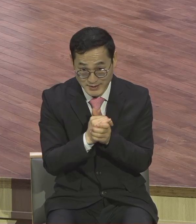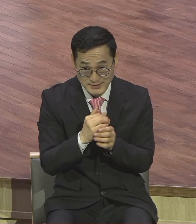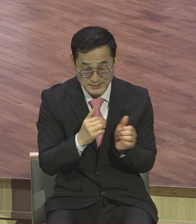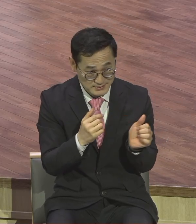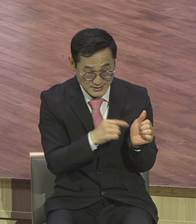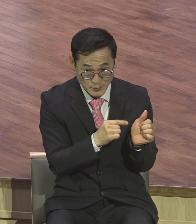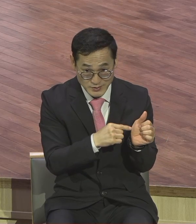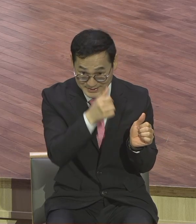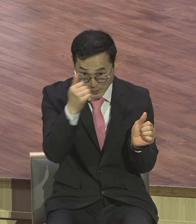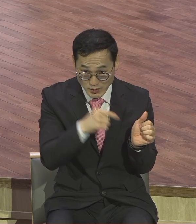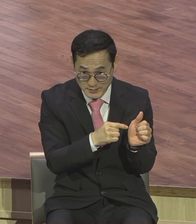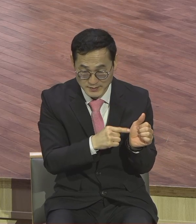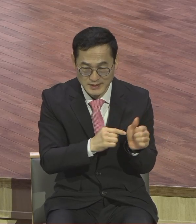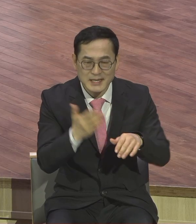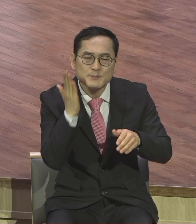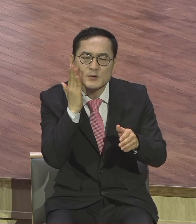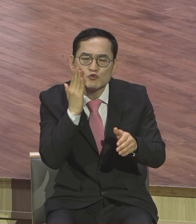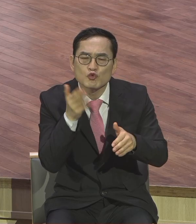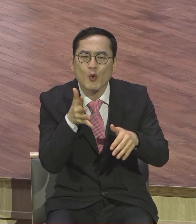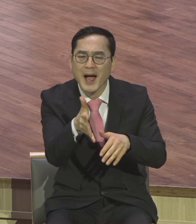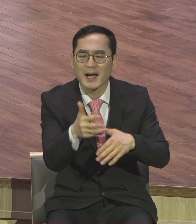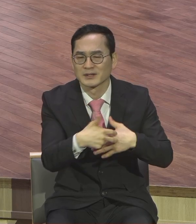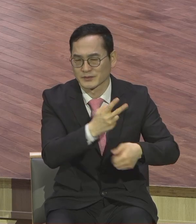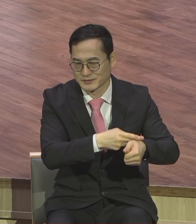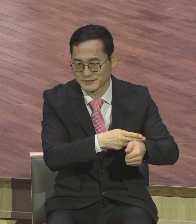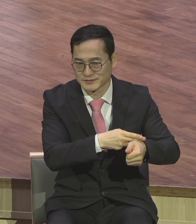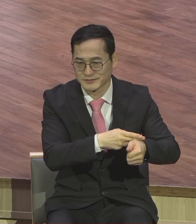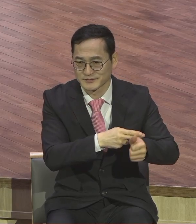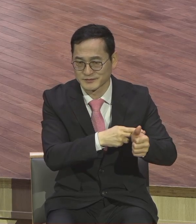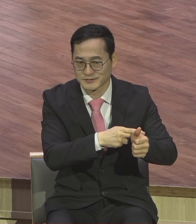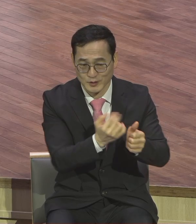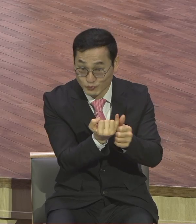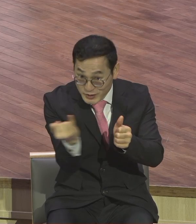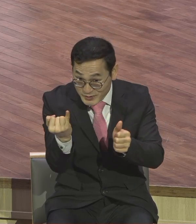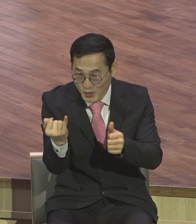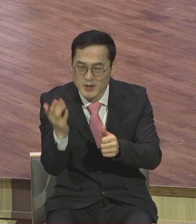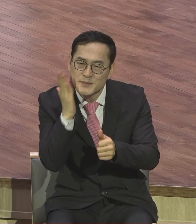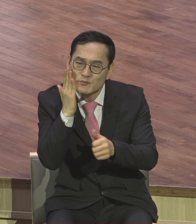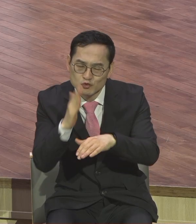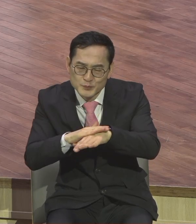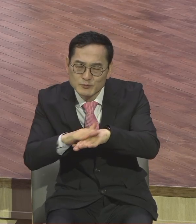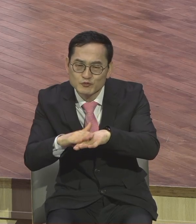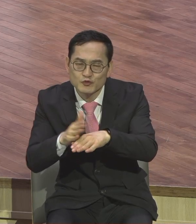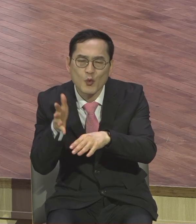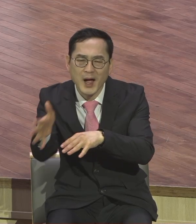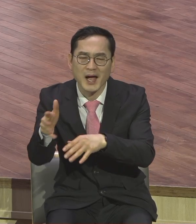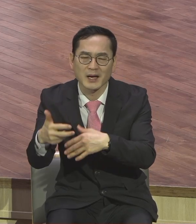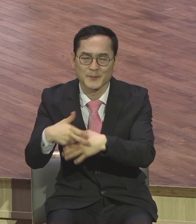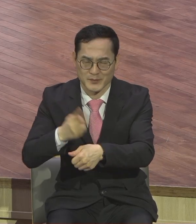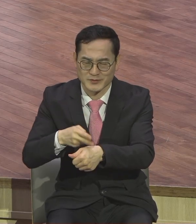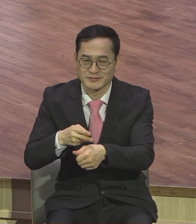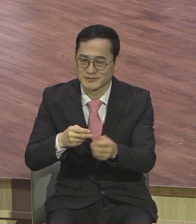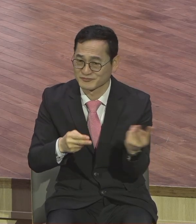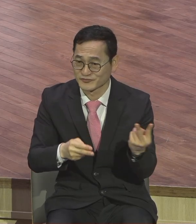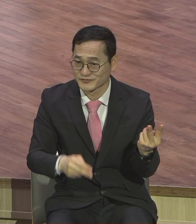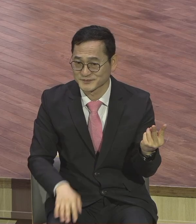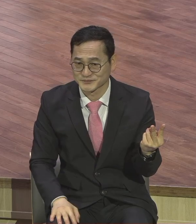그 부인 장노님도 원장이잖아요 그런데 지난주 그러더라고 정원장 어디 갔어요